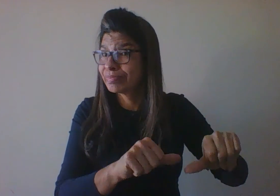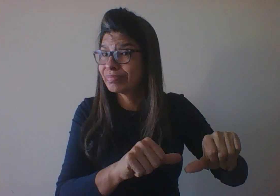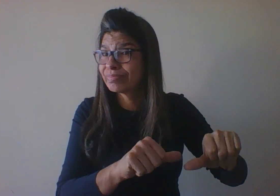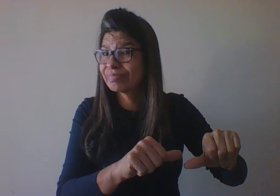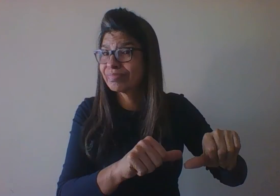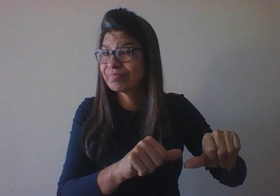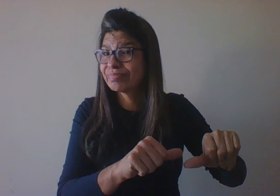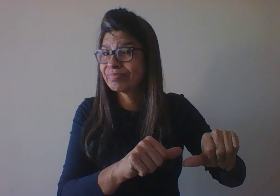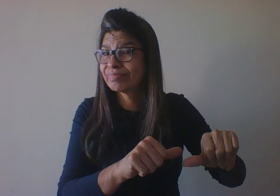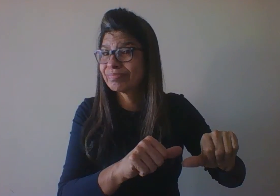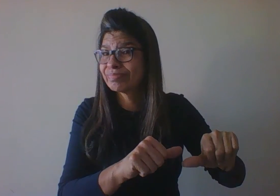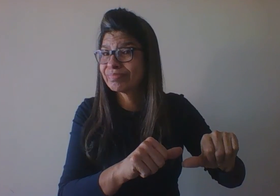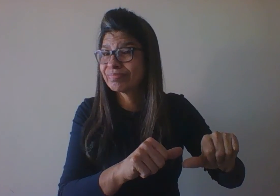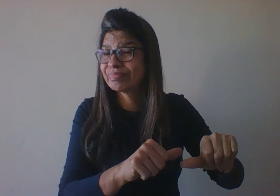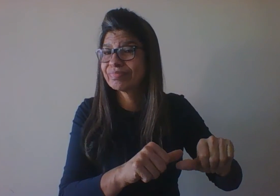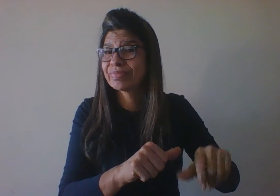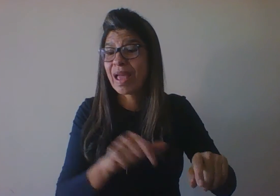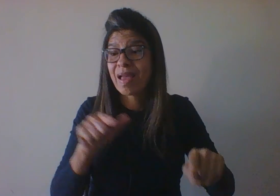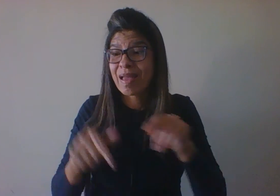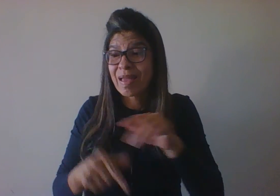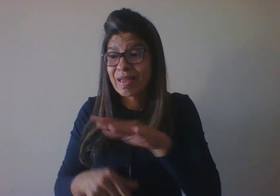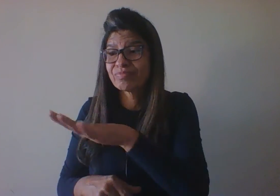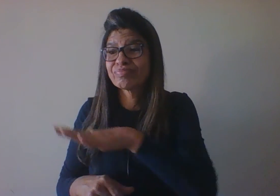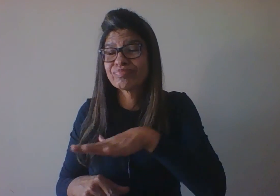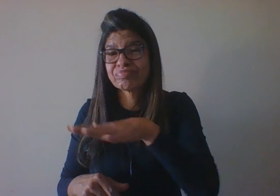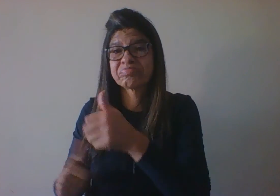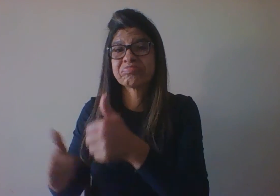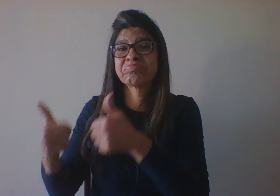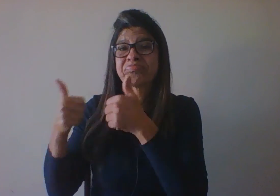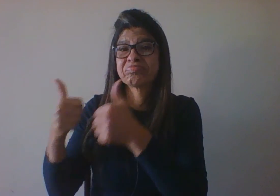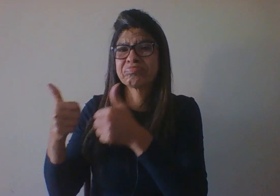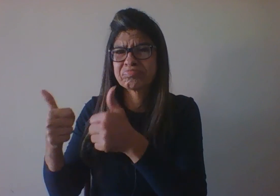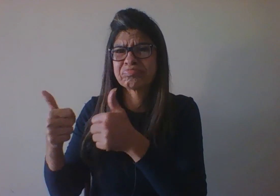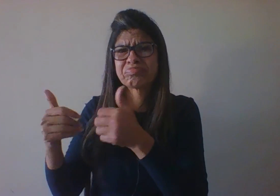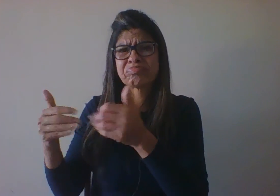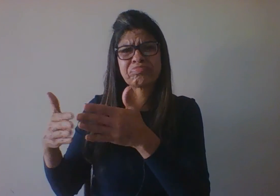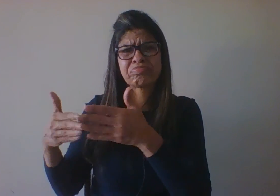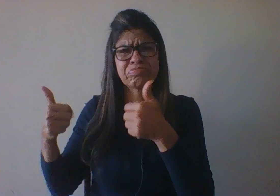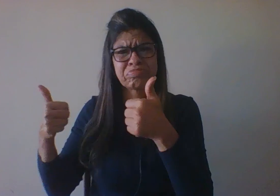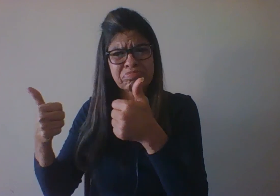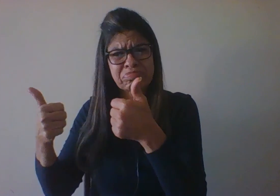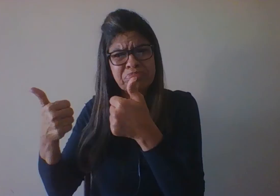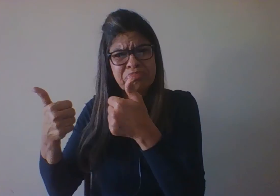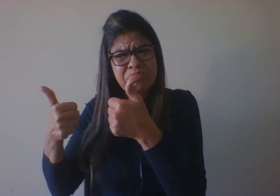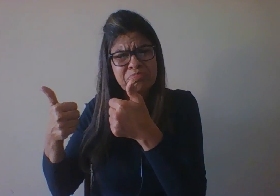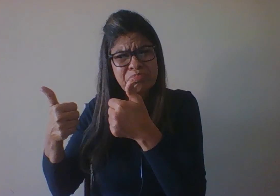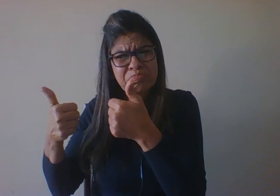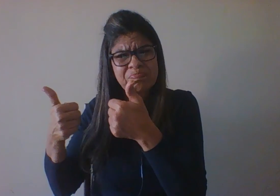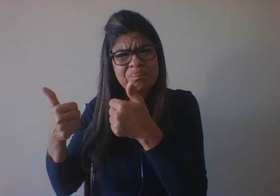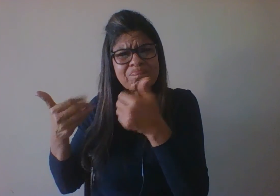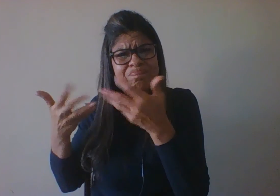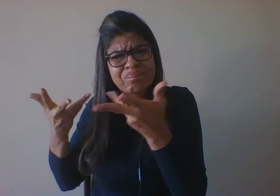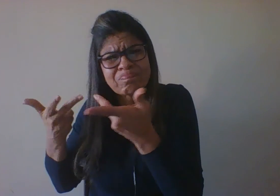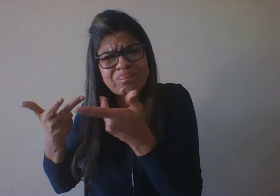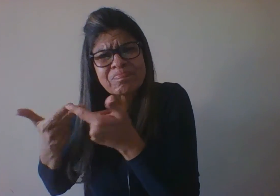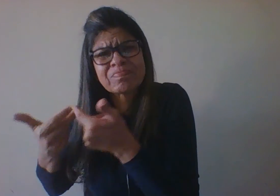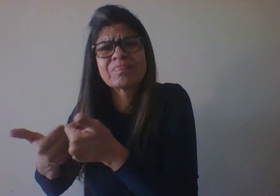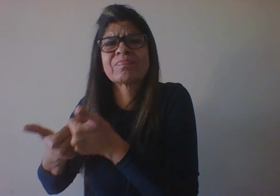exemplo anterior que um casal jovem adulto estável casado que se apoia vão ter para